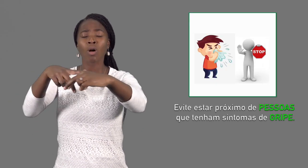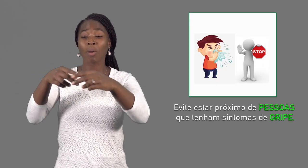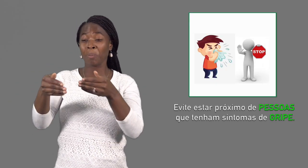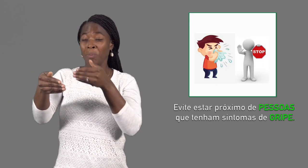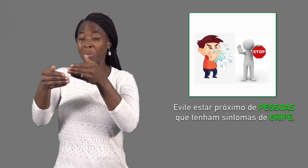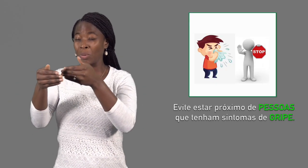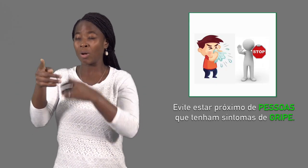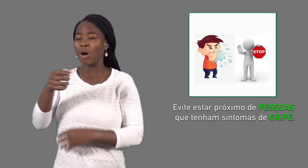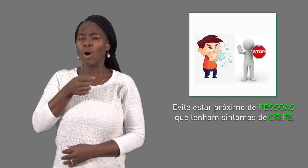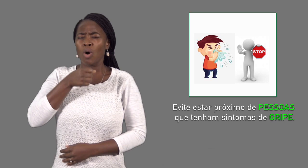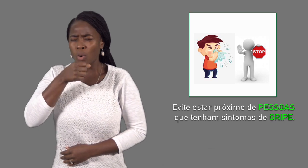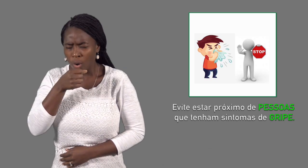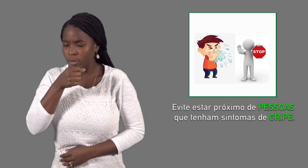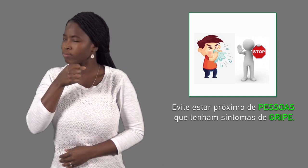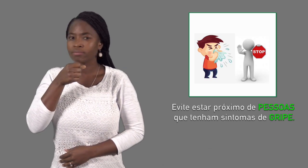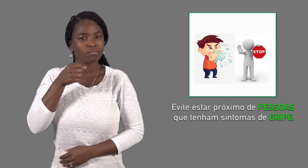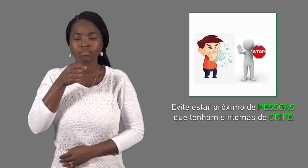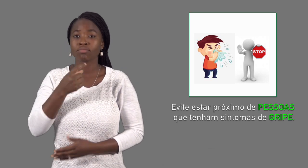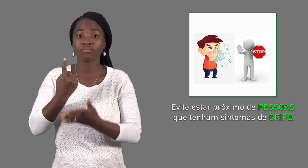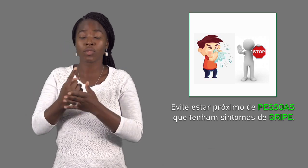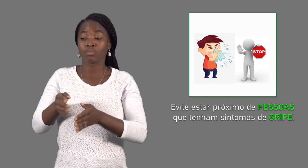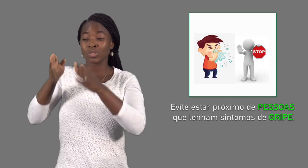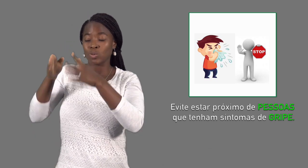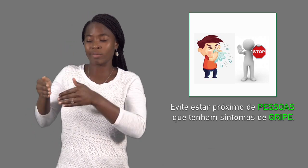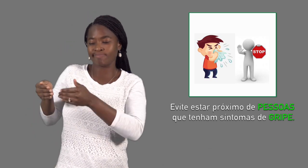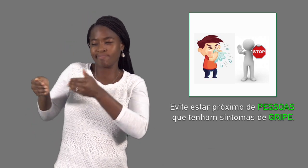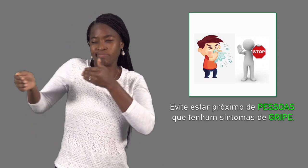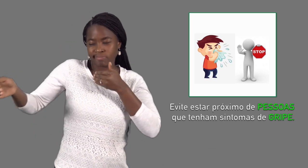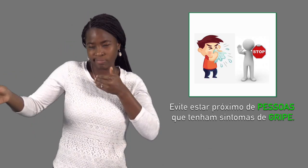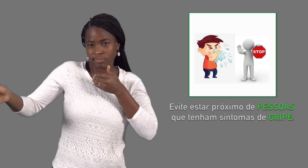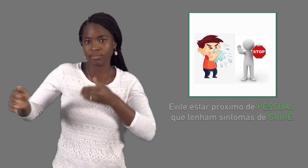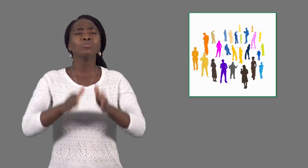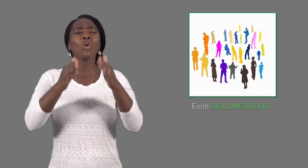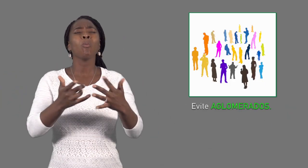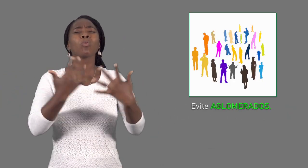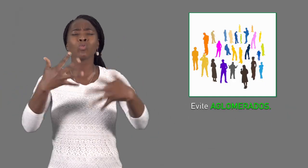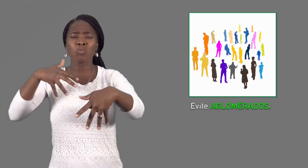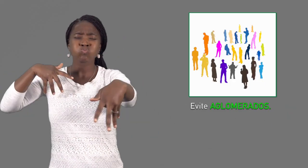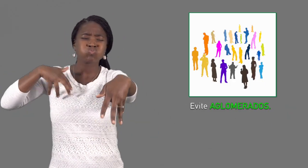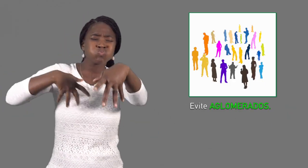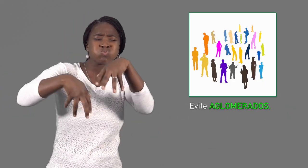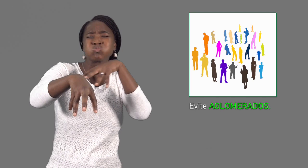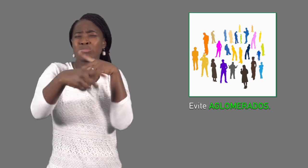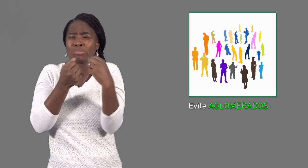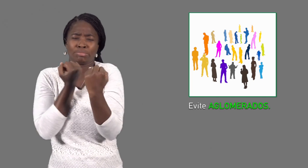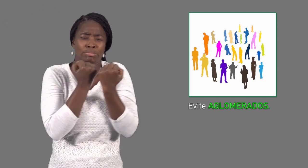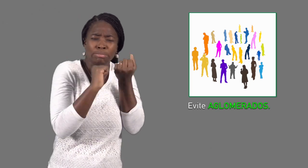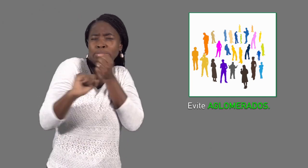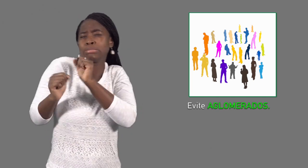a tossir, é importante que distancie-se da pessoa. Evite estar no local de muitas pessoas.